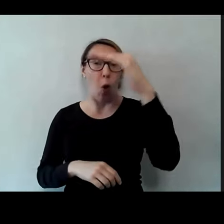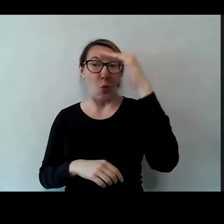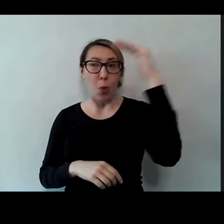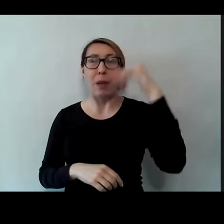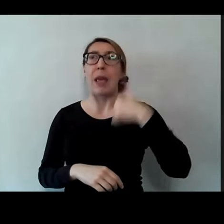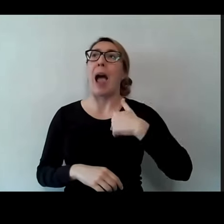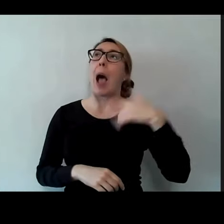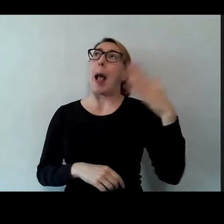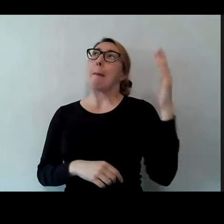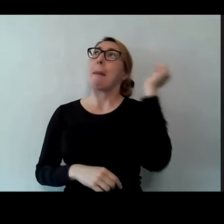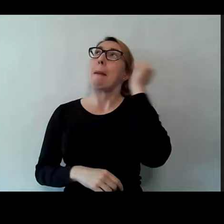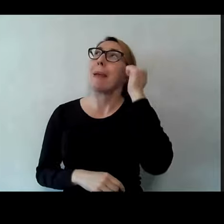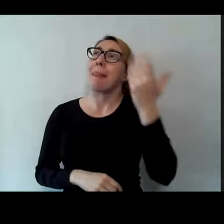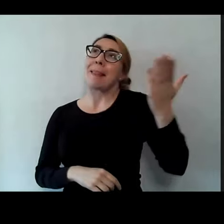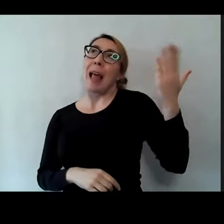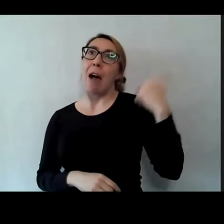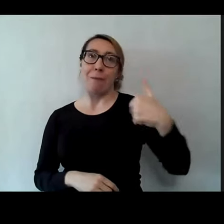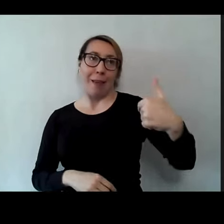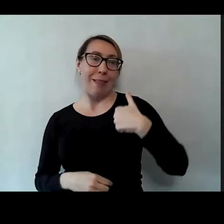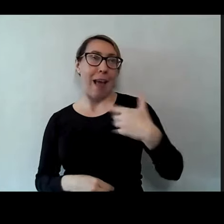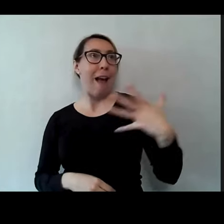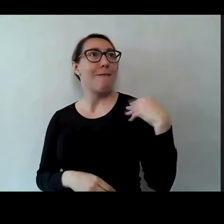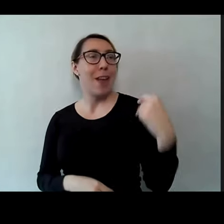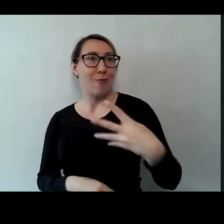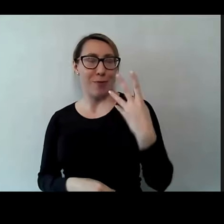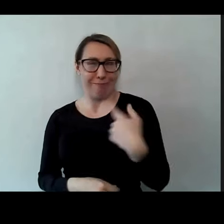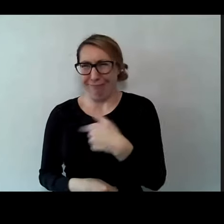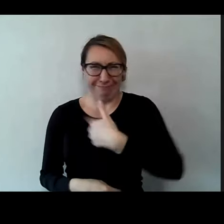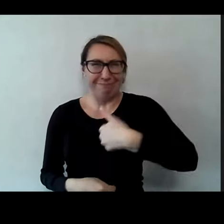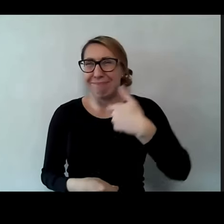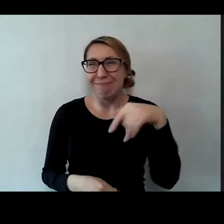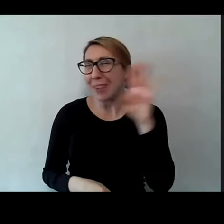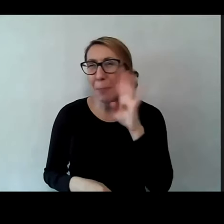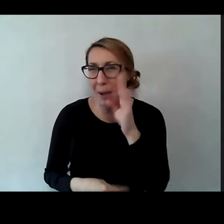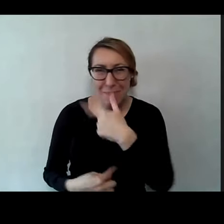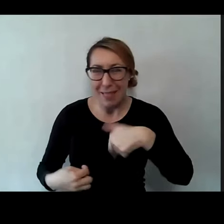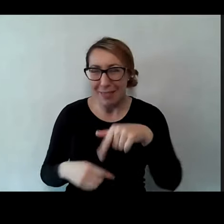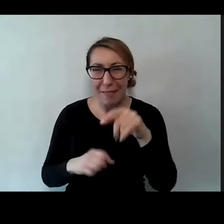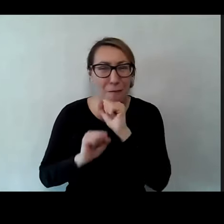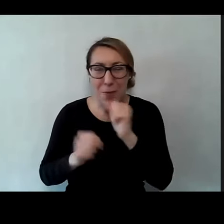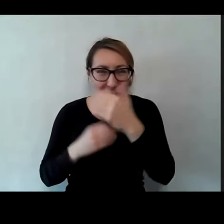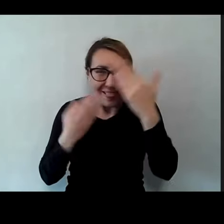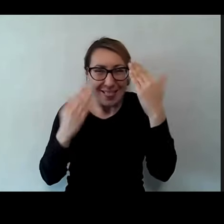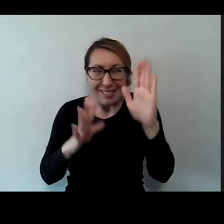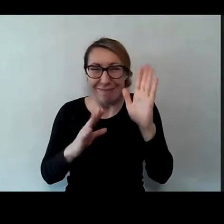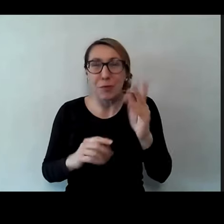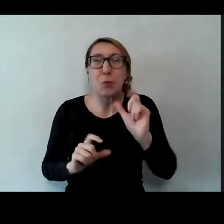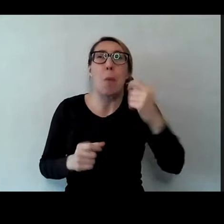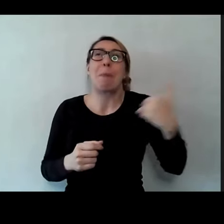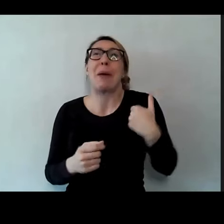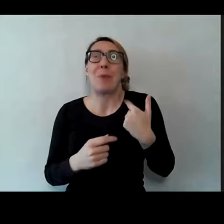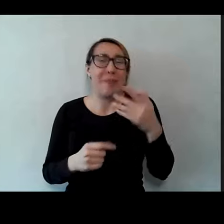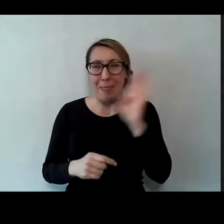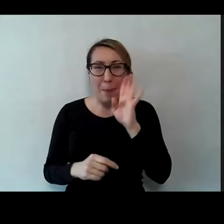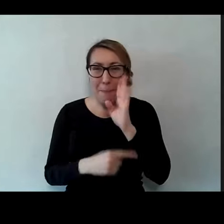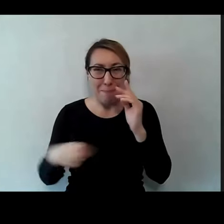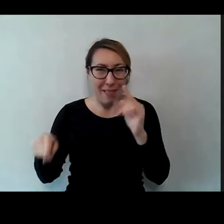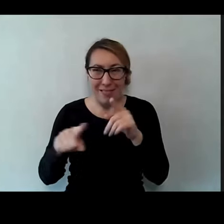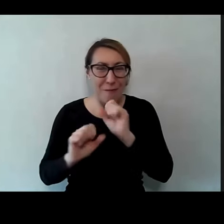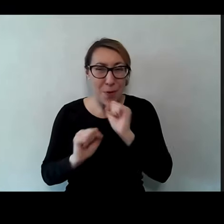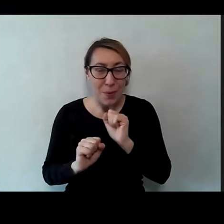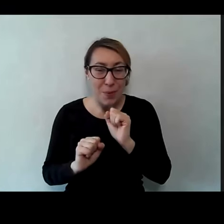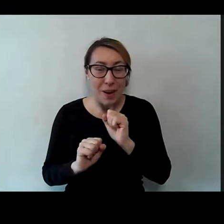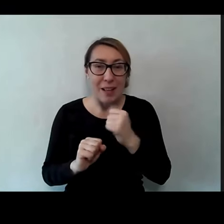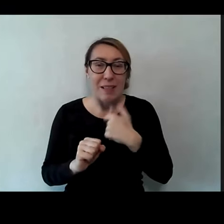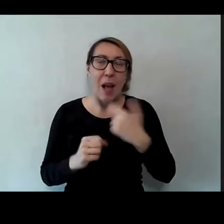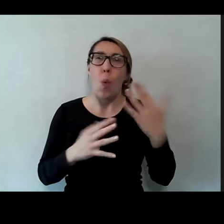pamiętam, jak miałem cztery lata i wtedy, nie, nie mamy, nie pamiętamy, nie wiemy, co się wtedy wydarzyło i nie